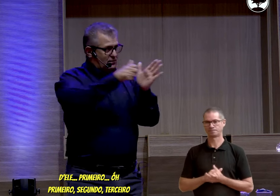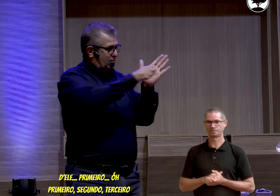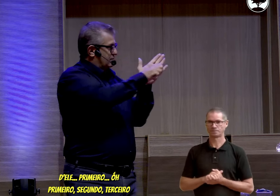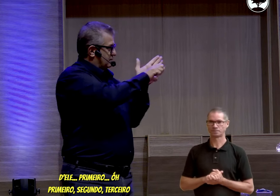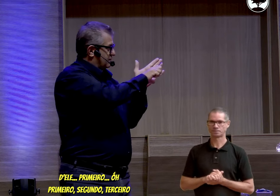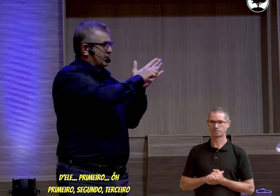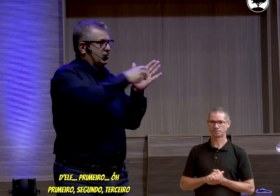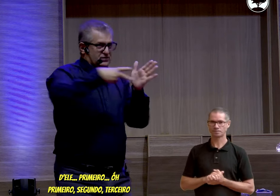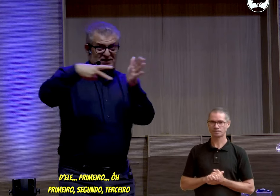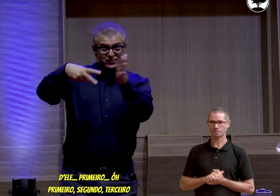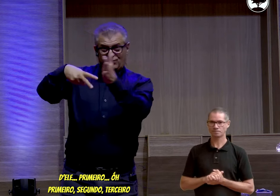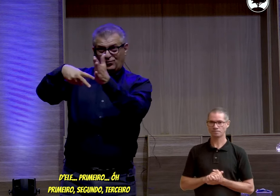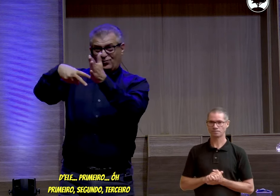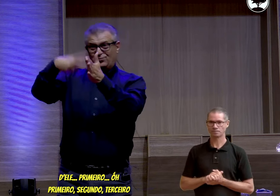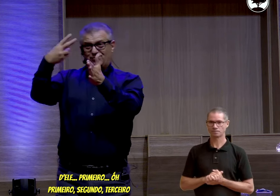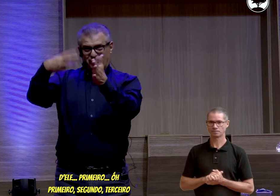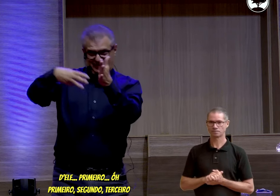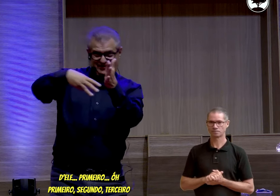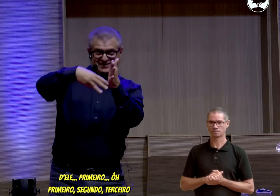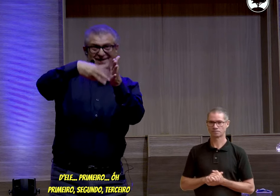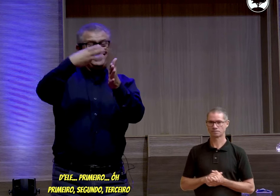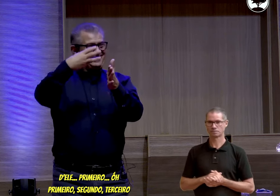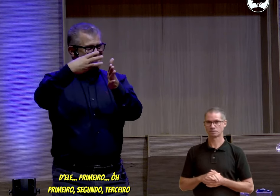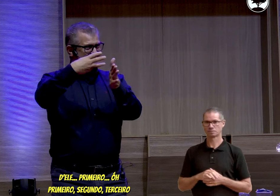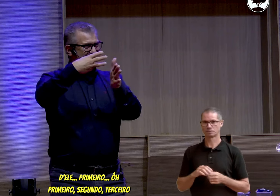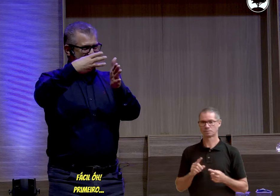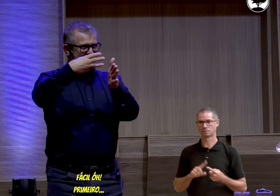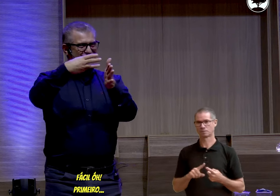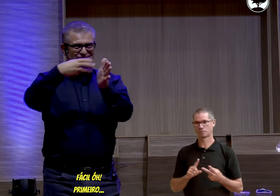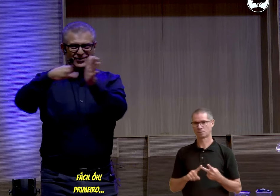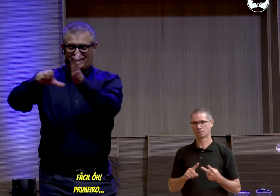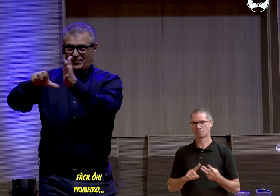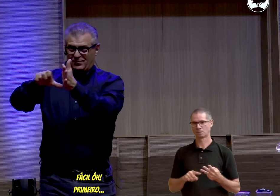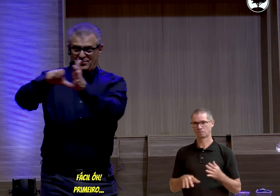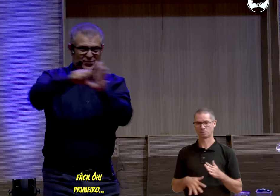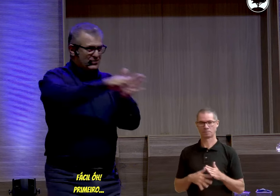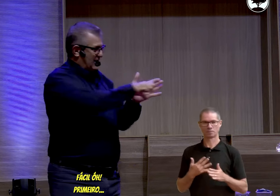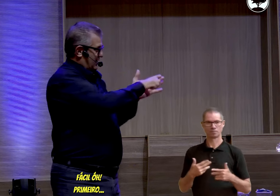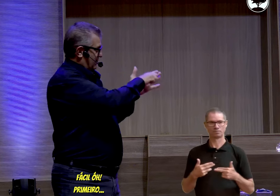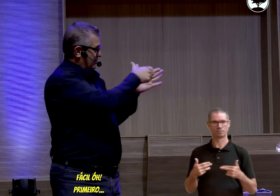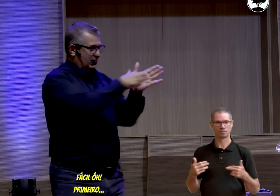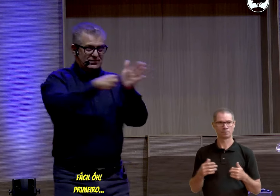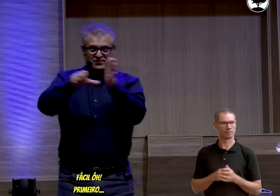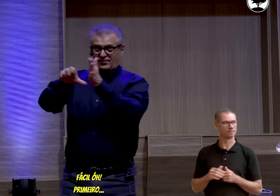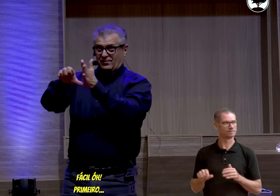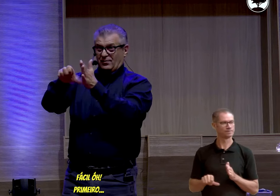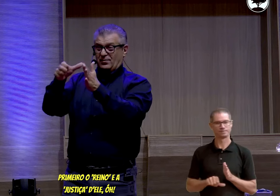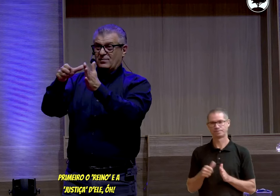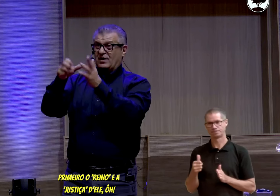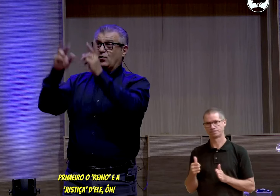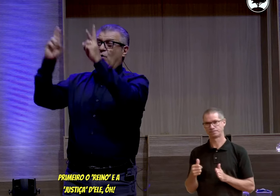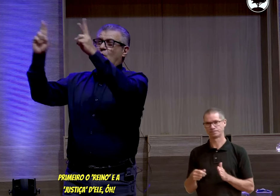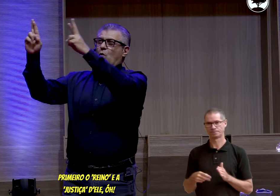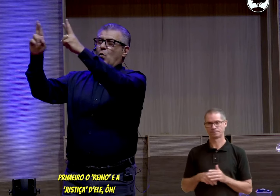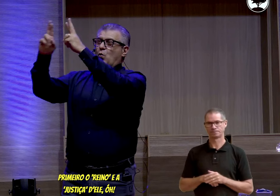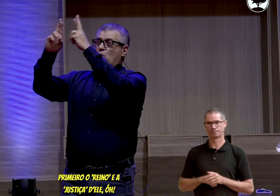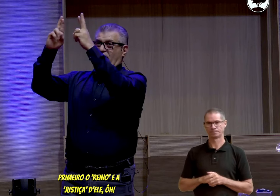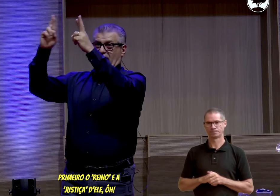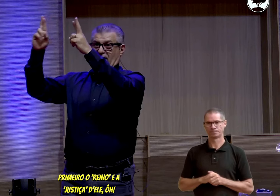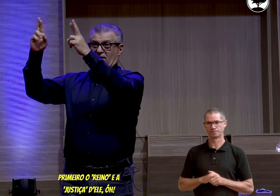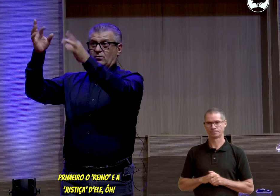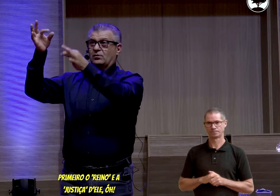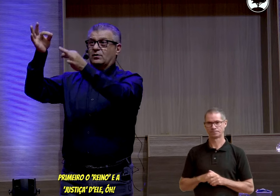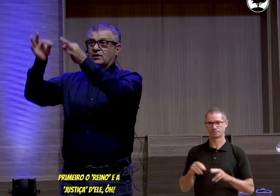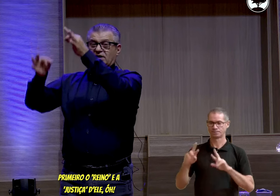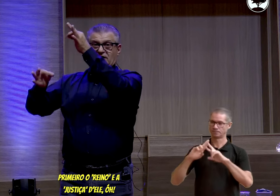primeiro, segundo, terceiro, fácil, primeiro, primeiro, o